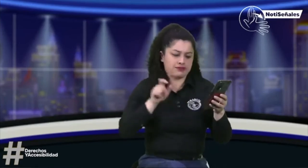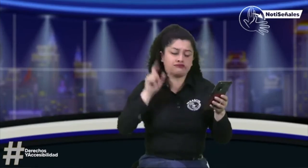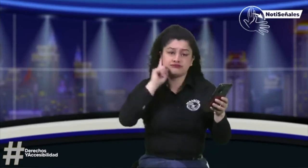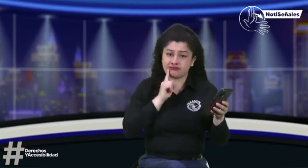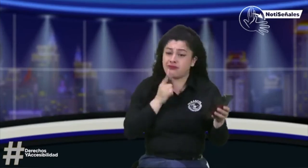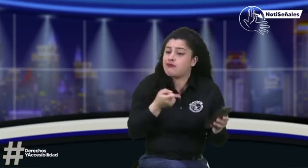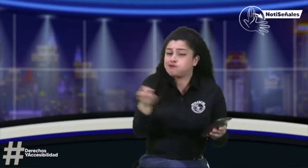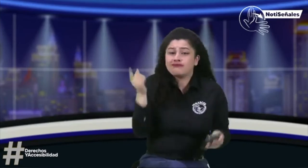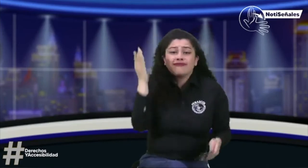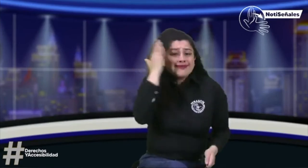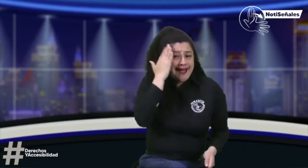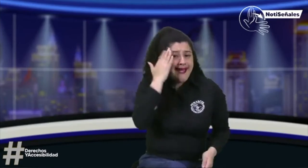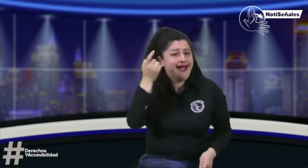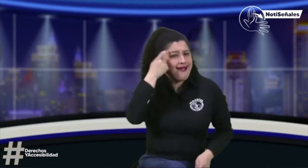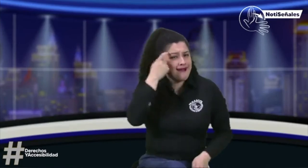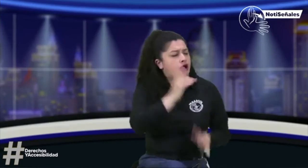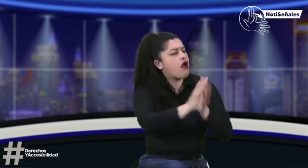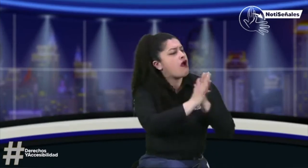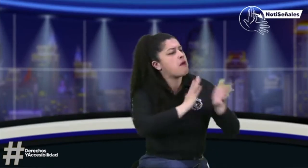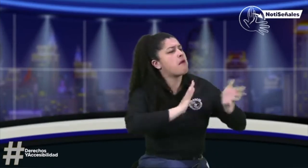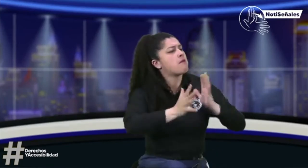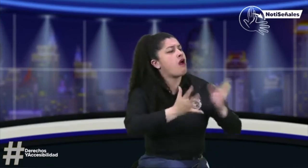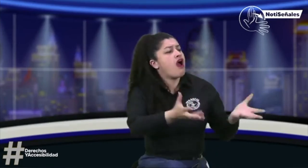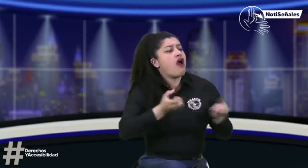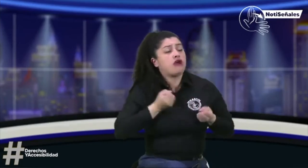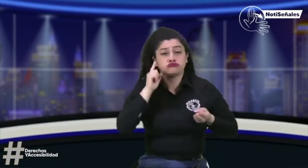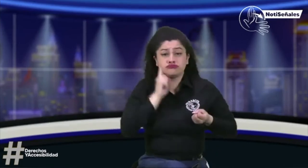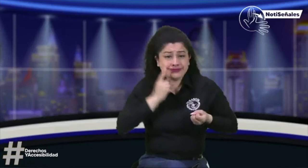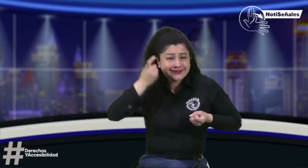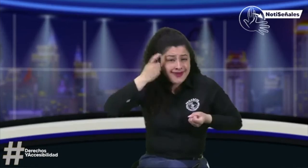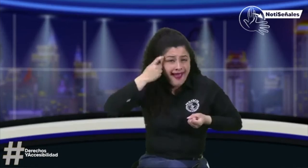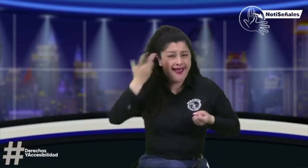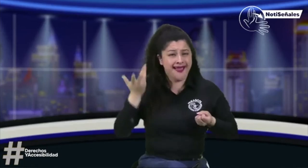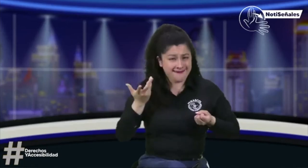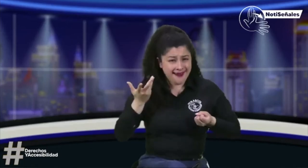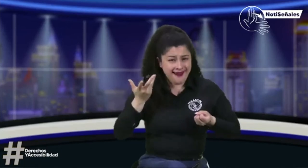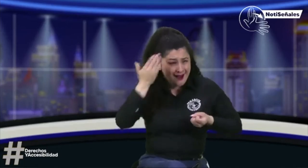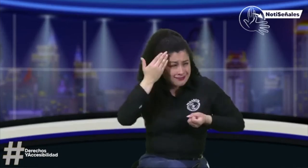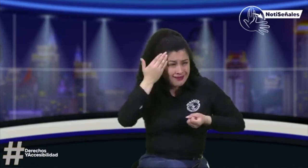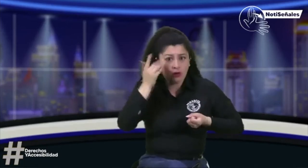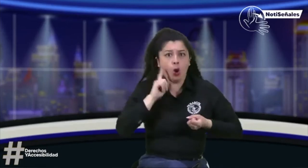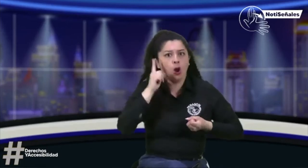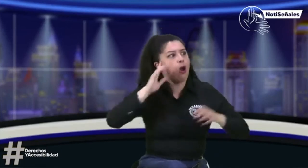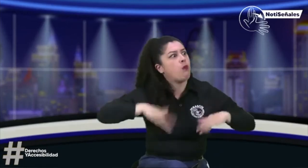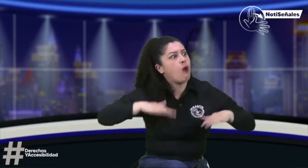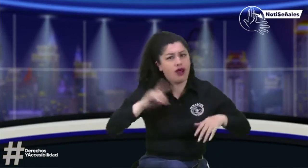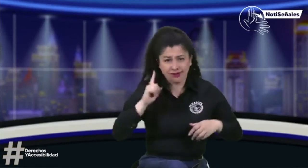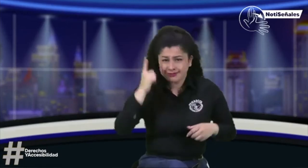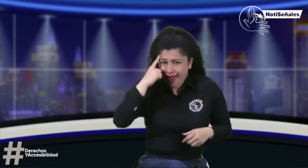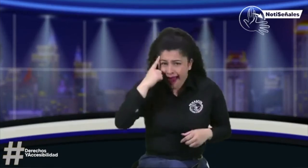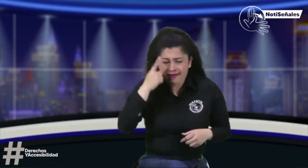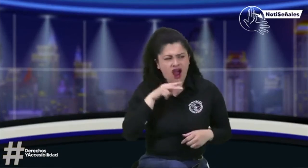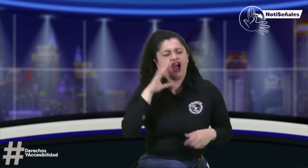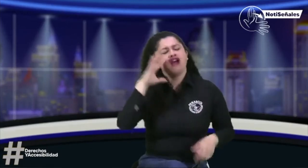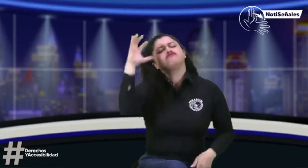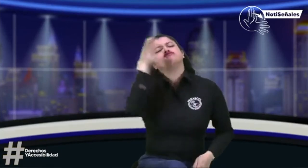claridad en la información. Otro comentario nos dice, claro que sí. Las personas sordas saben y adquieren la información a través de lengua de señas.